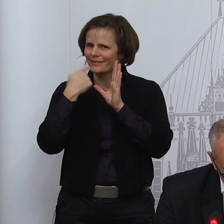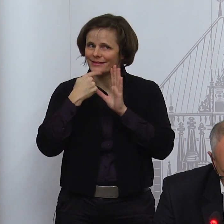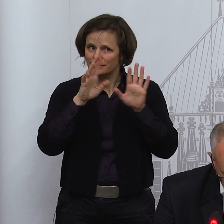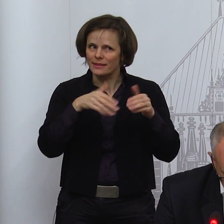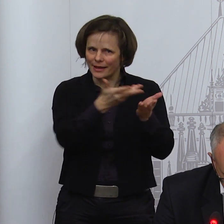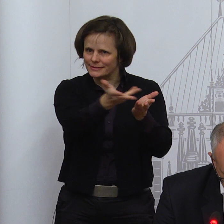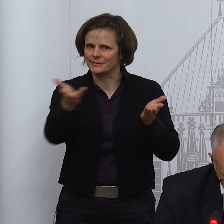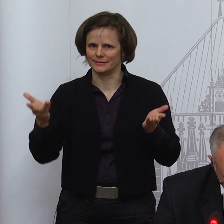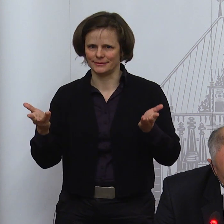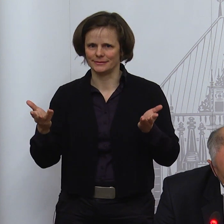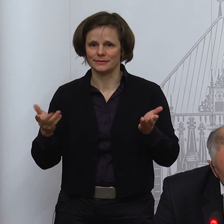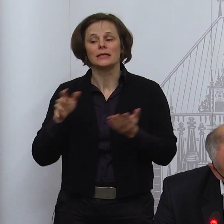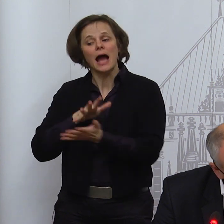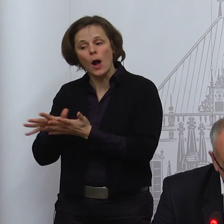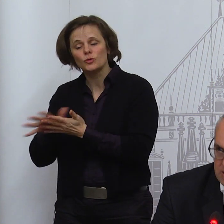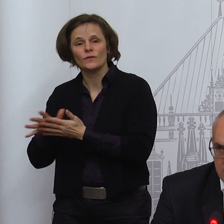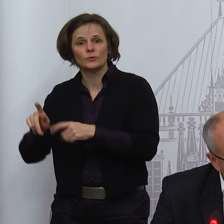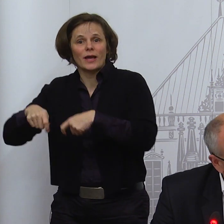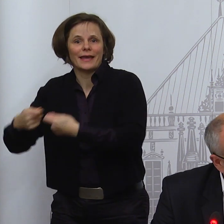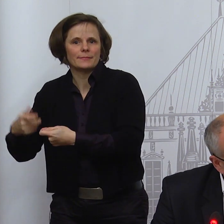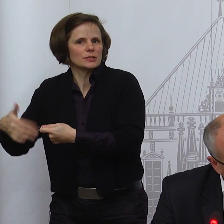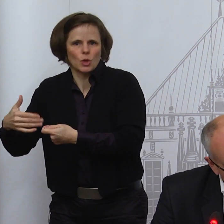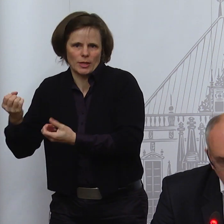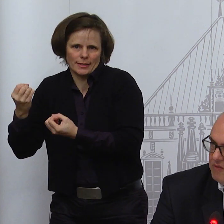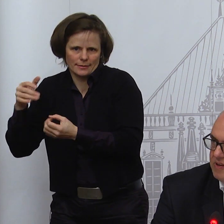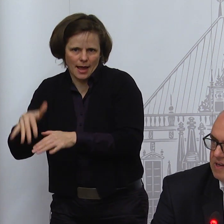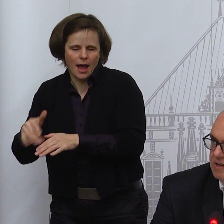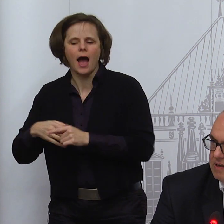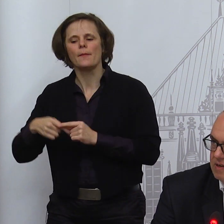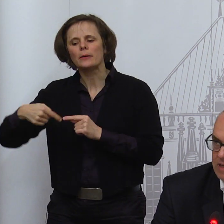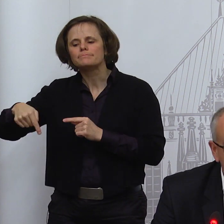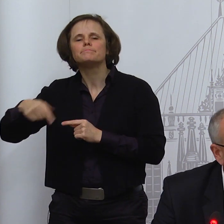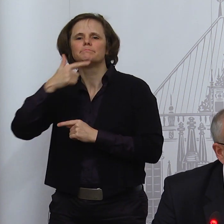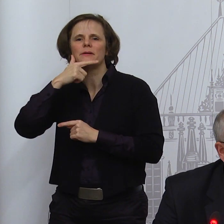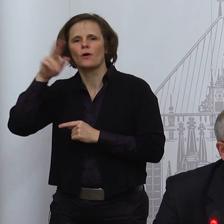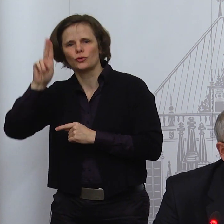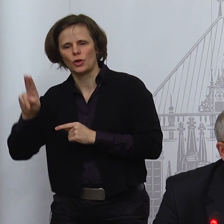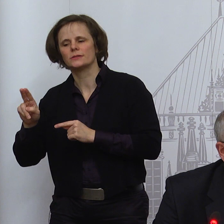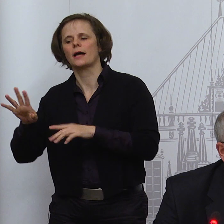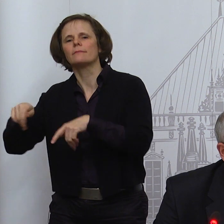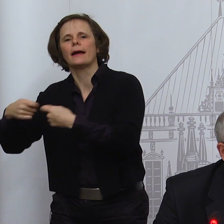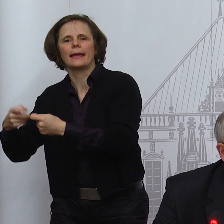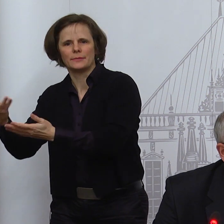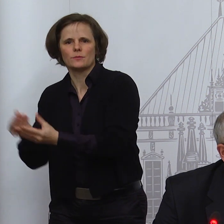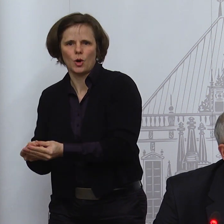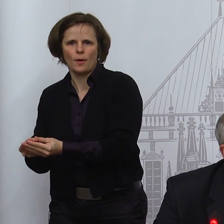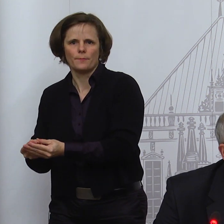am Mittwoch oder am Donnerstag erfolgen, aber wir haben ungefähr jetzt so 18.000